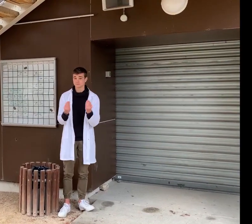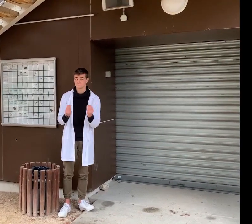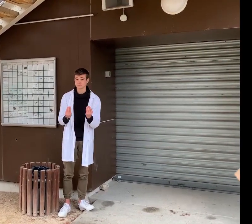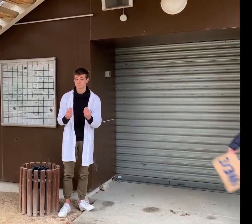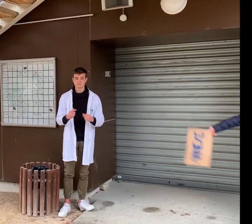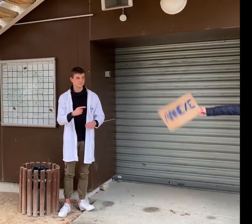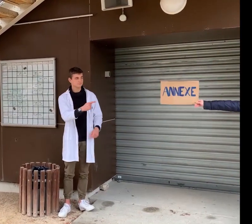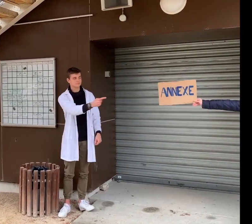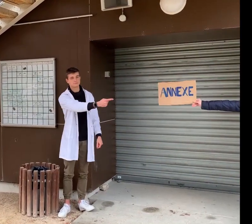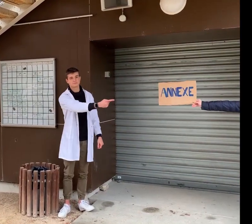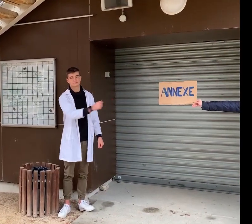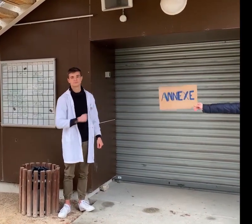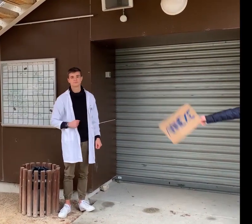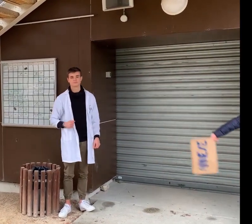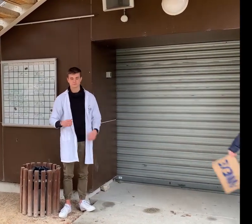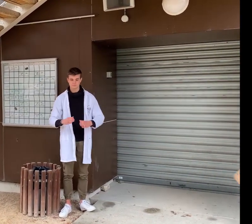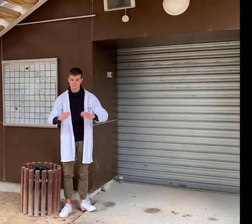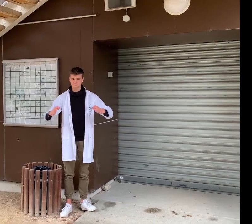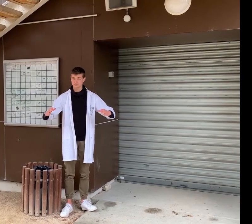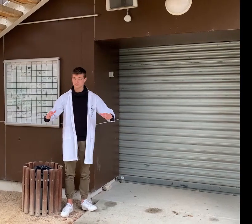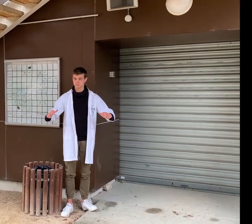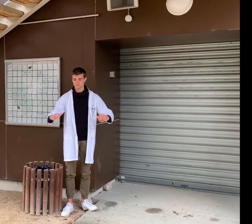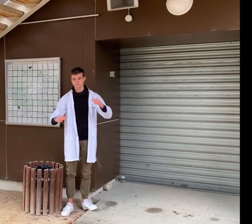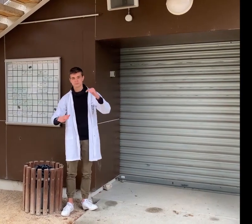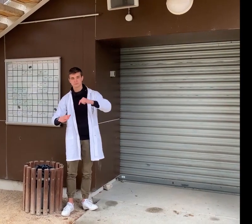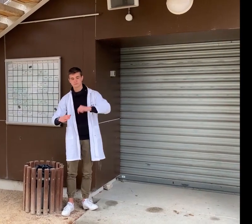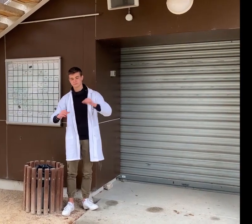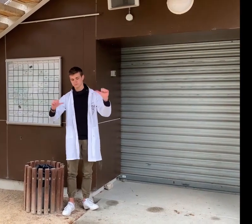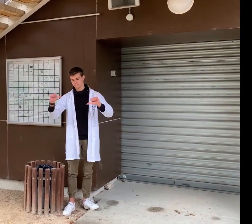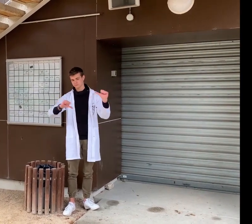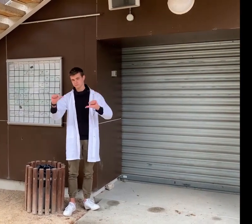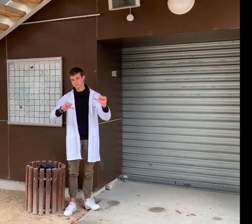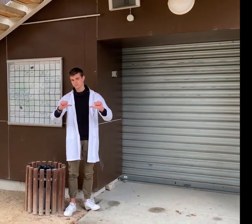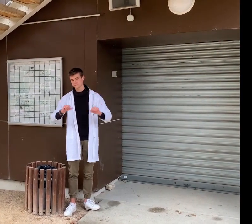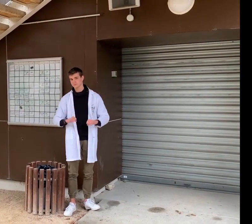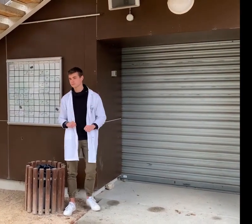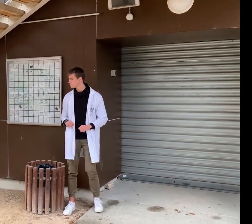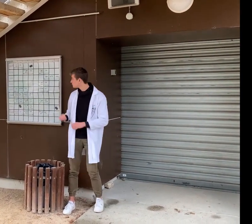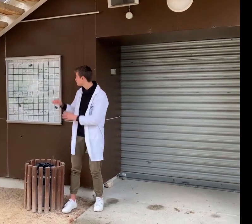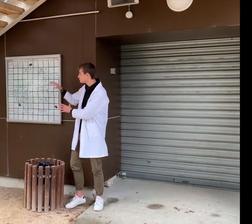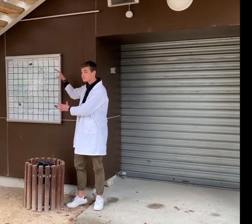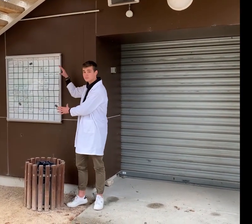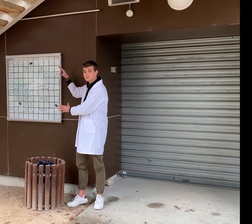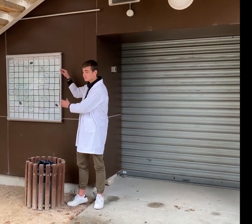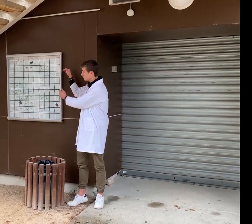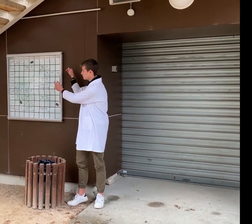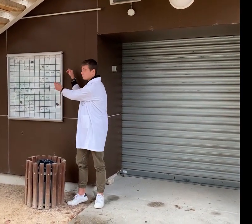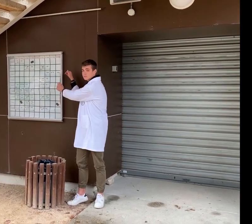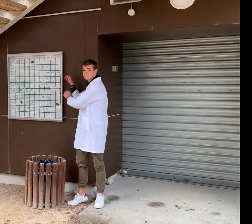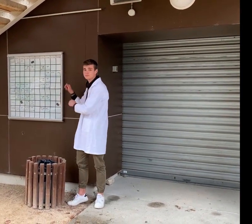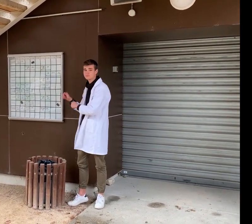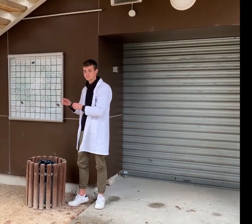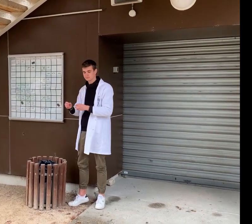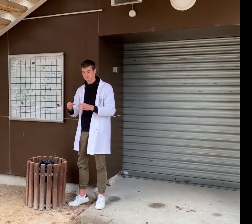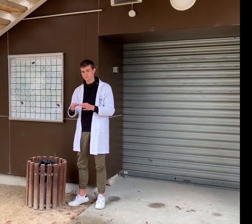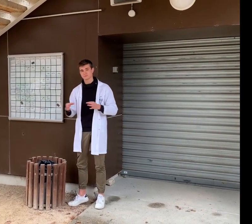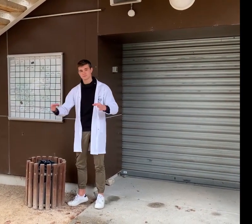Ici, nous allons retrouver le bâtiment annexe, où à l'intérieur, il s'y trouve les laboratoires. Puis à ma droite, se trouve un tableau qui